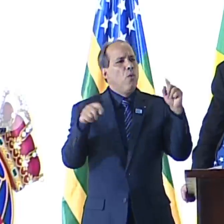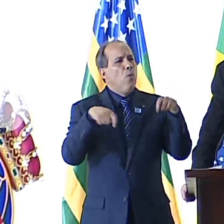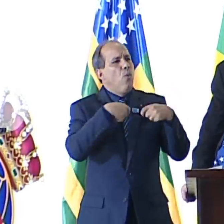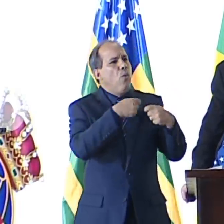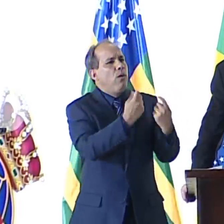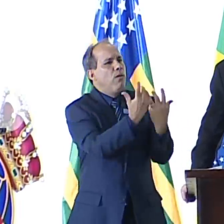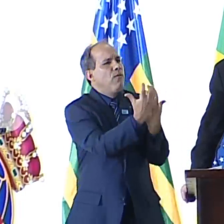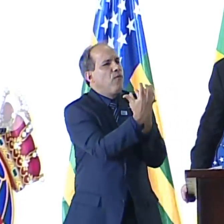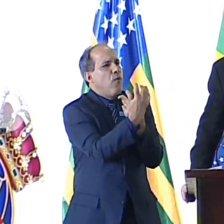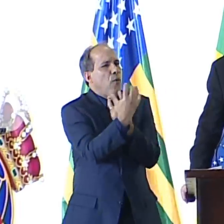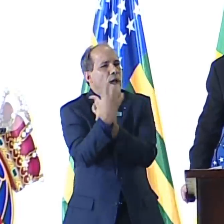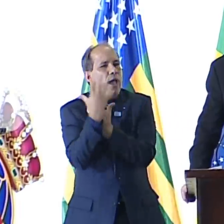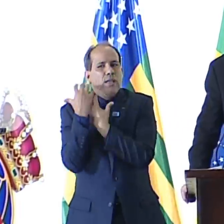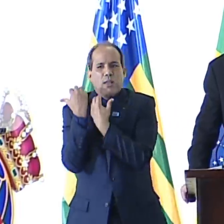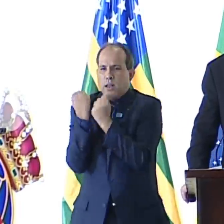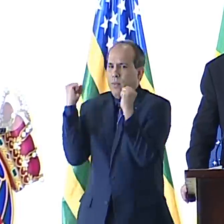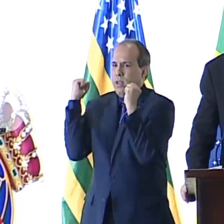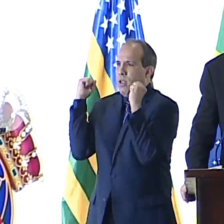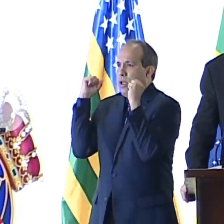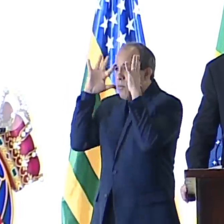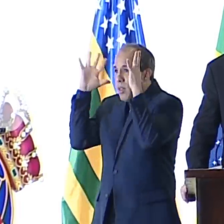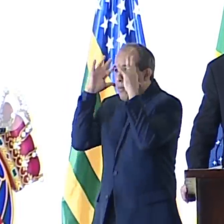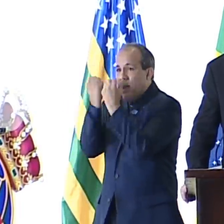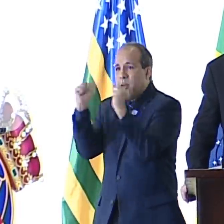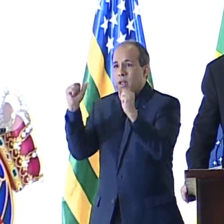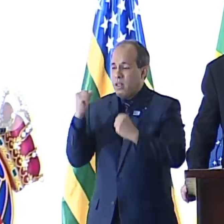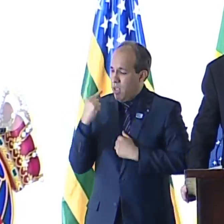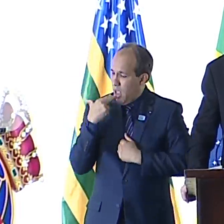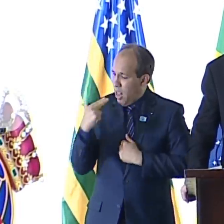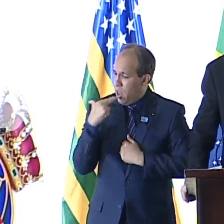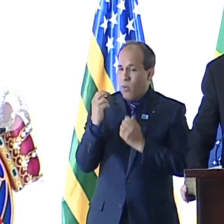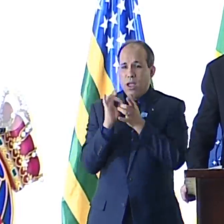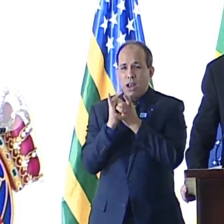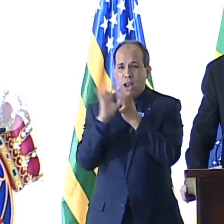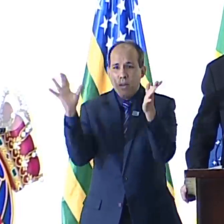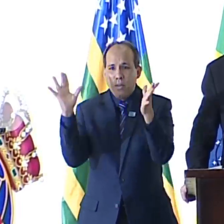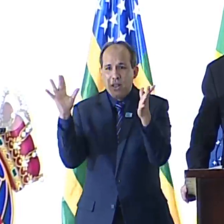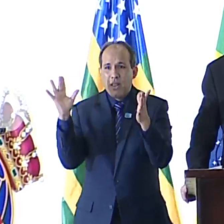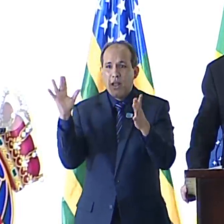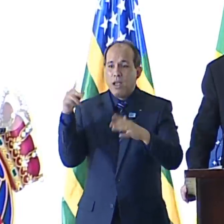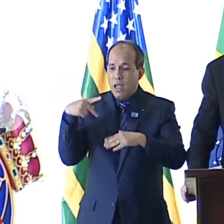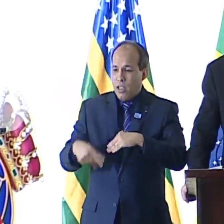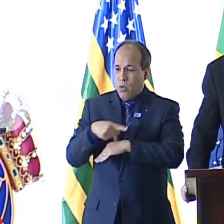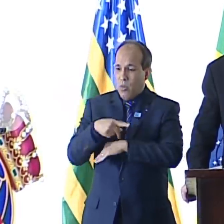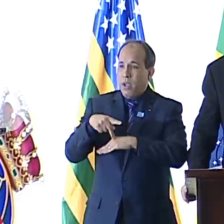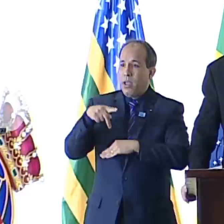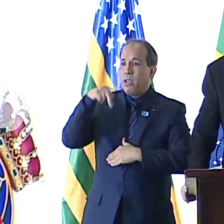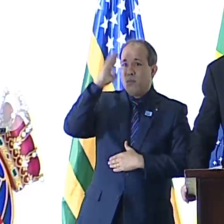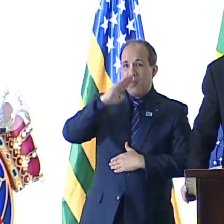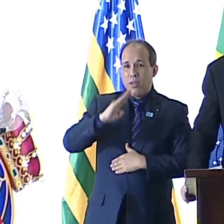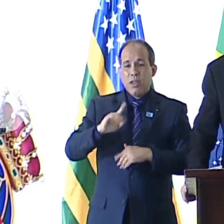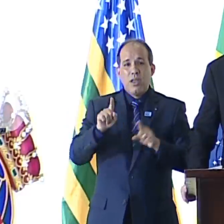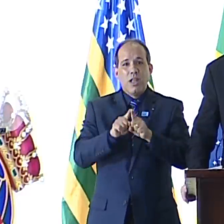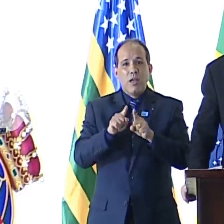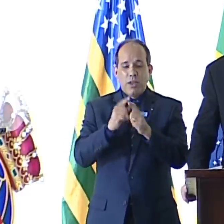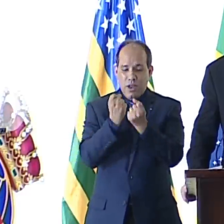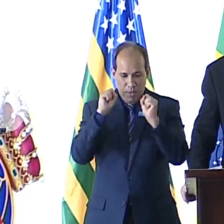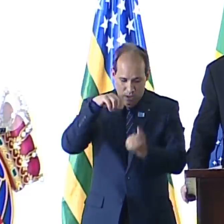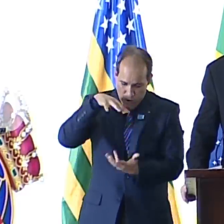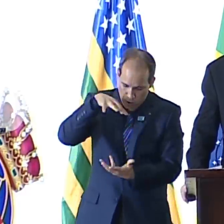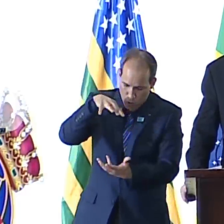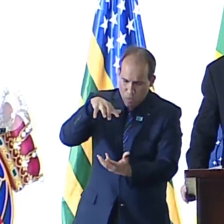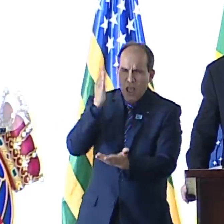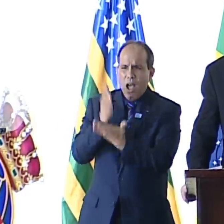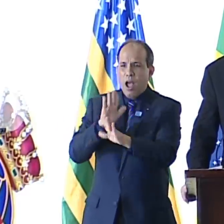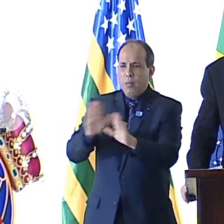diplomacia pode ajudar a libertar o pensamento, libertar a língua, libertar a grande nação brasileira e o próprio mundo, da